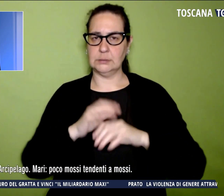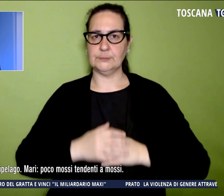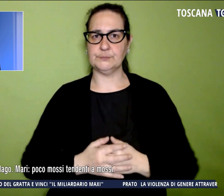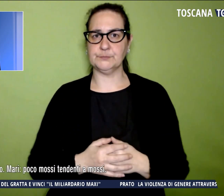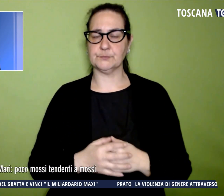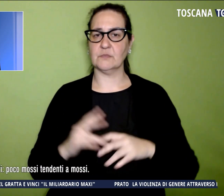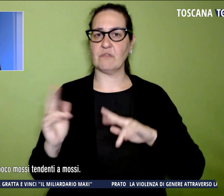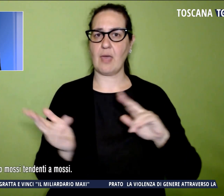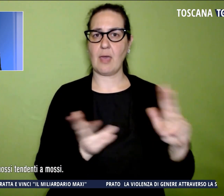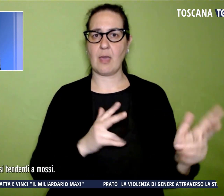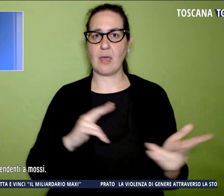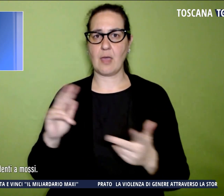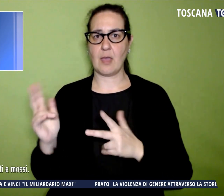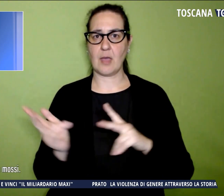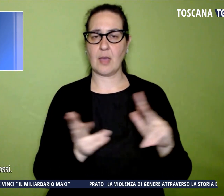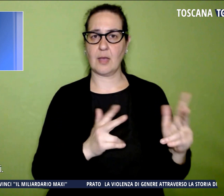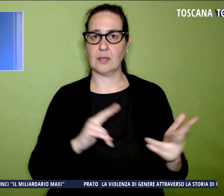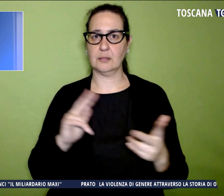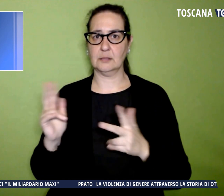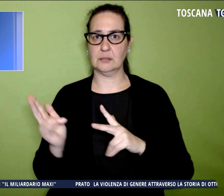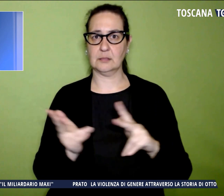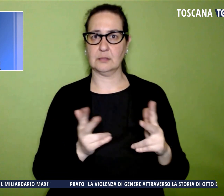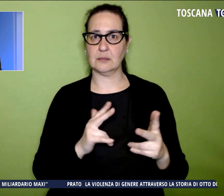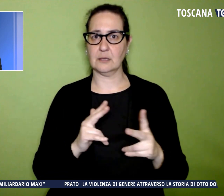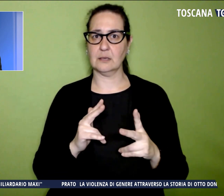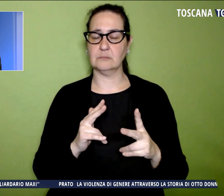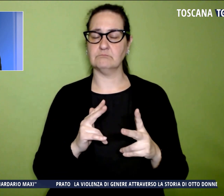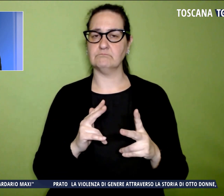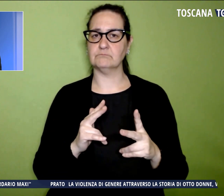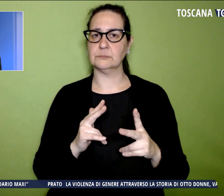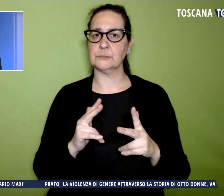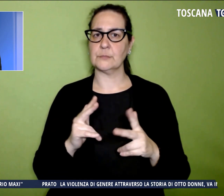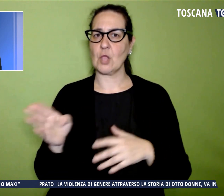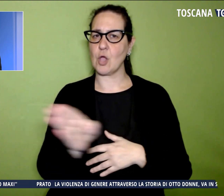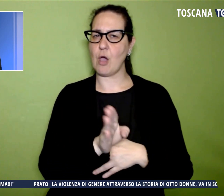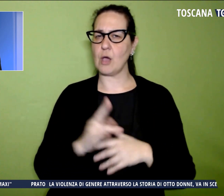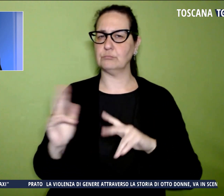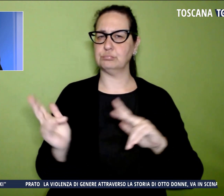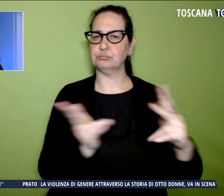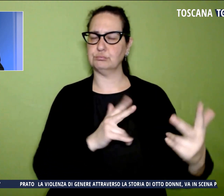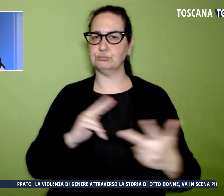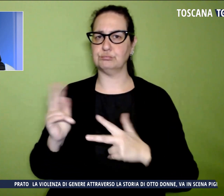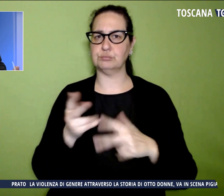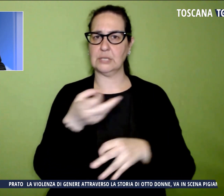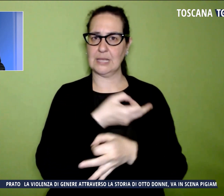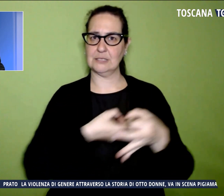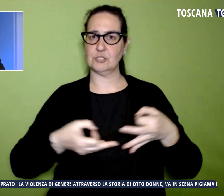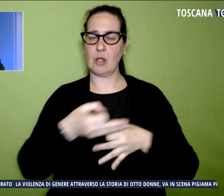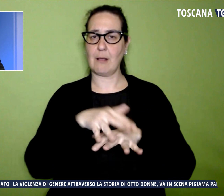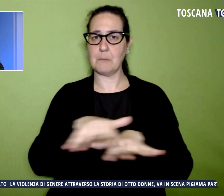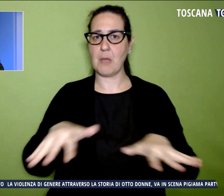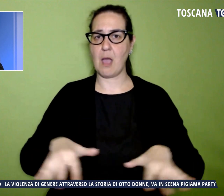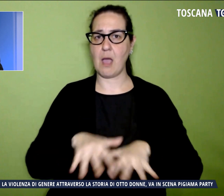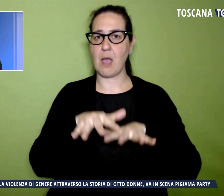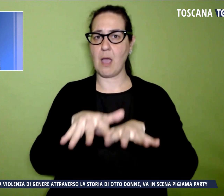deboli meridionali, moderati di scirocco sulla costa e arcipelago. Mari poco mossi,